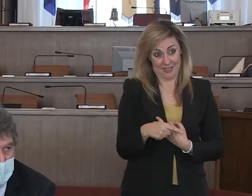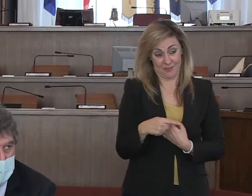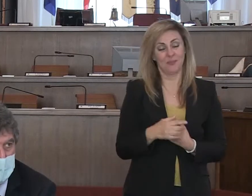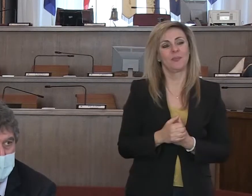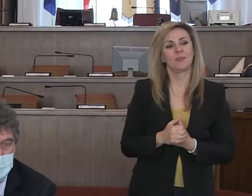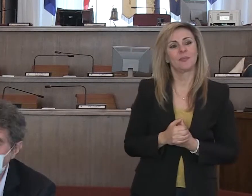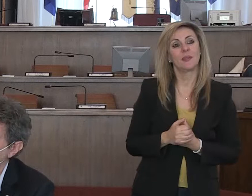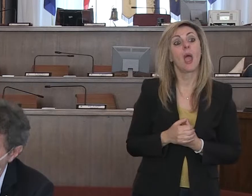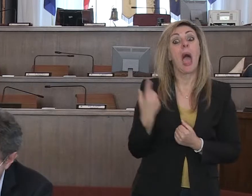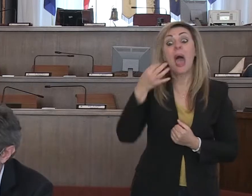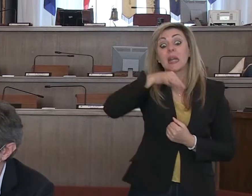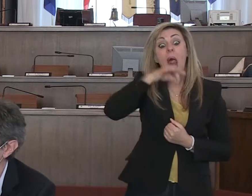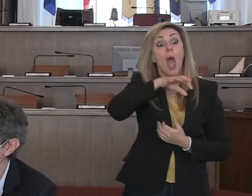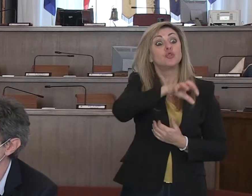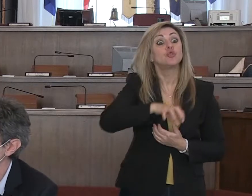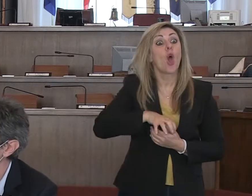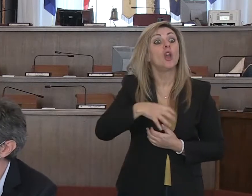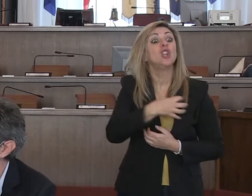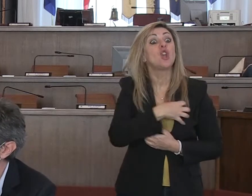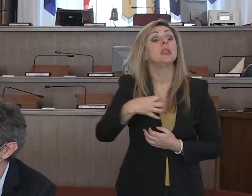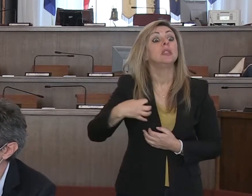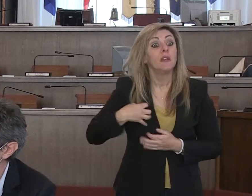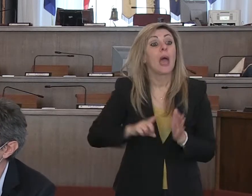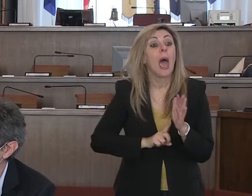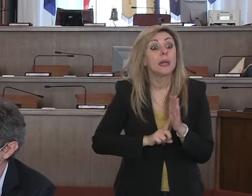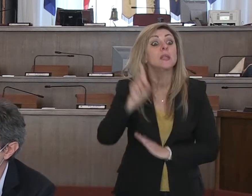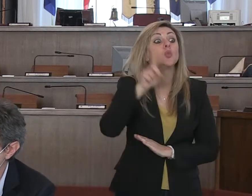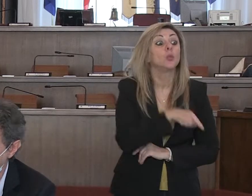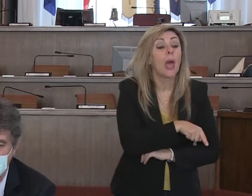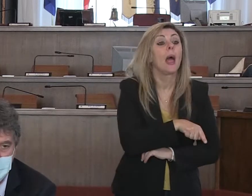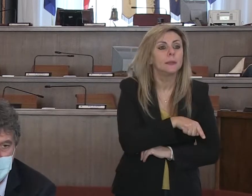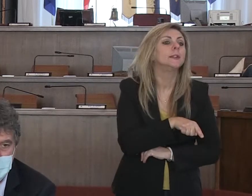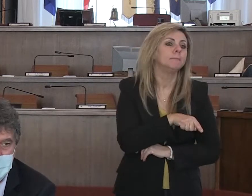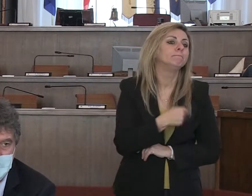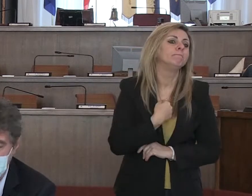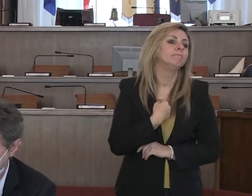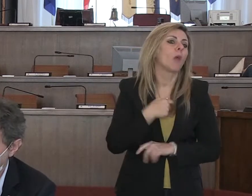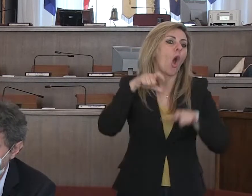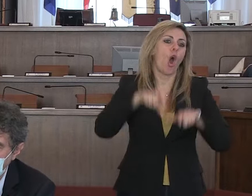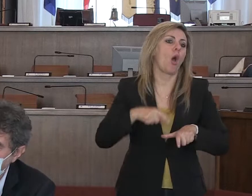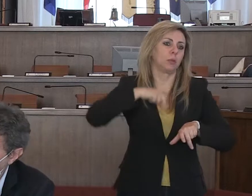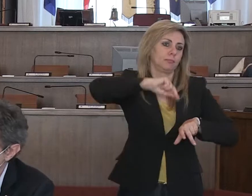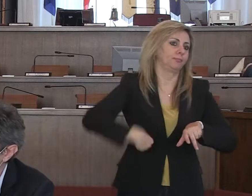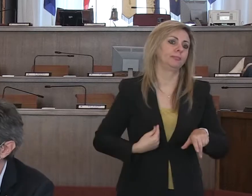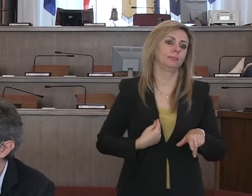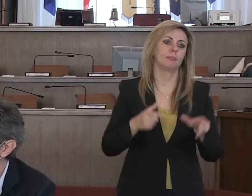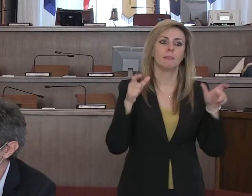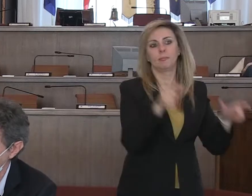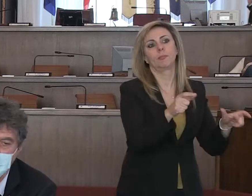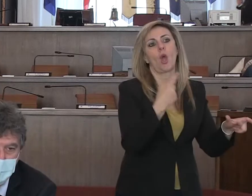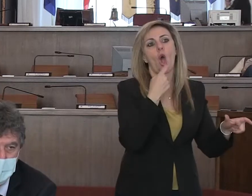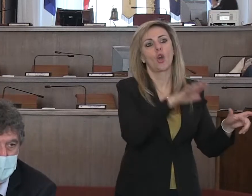sono arrivate le relazioni scientifiche che ci consigliavano questi provvedimenti li ho adottati e spero che il Governo voglia